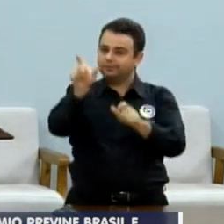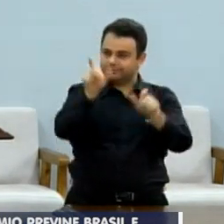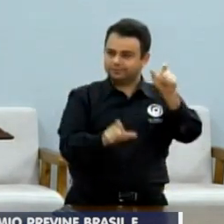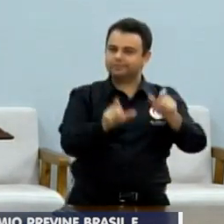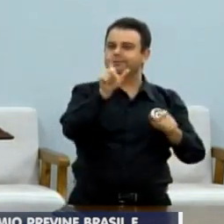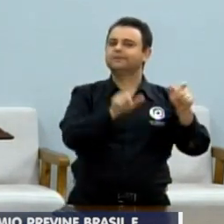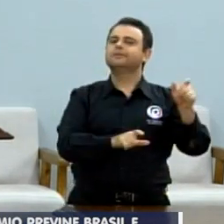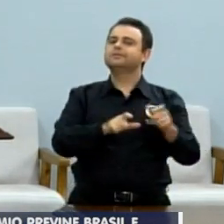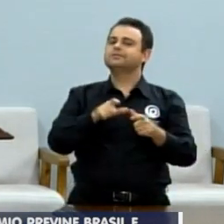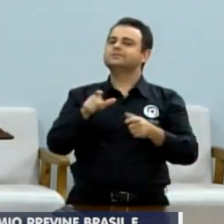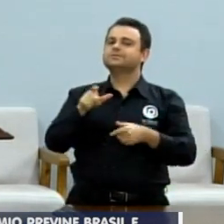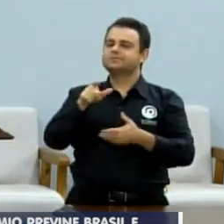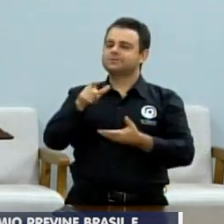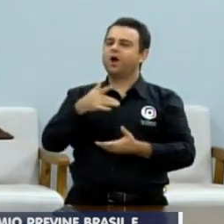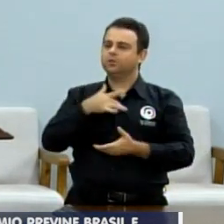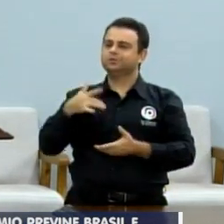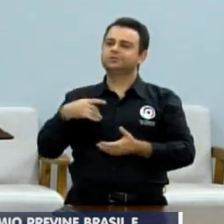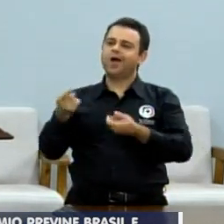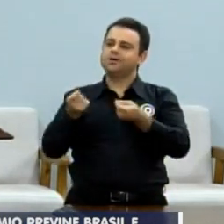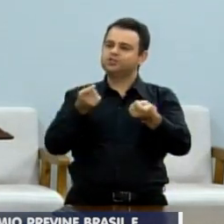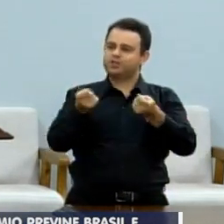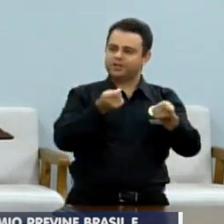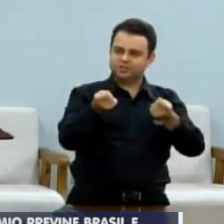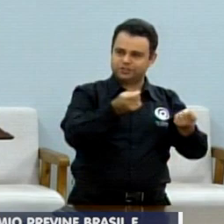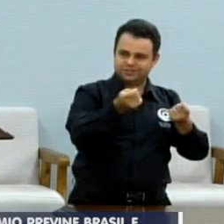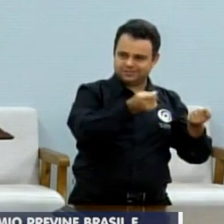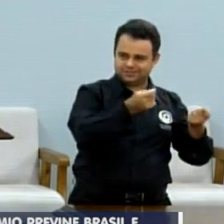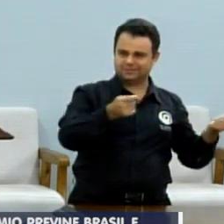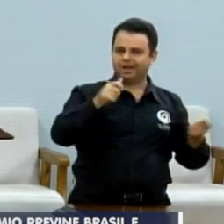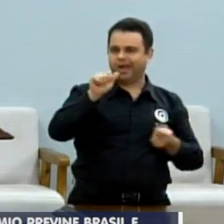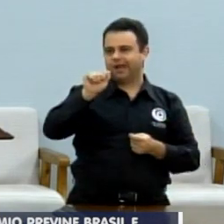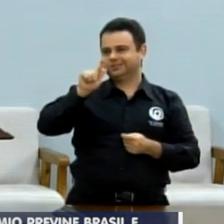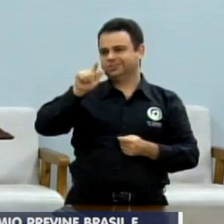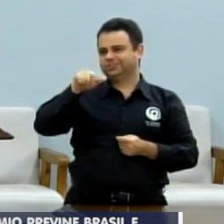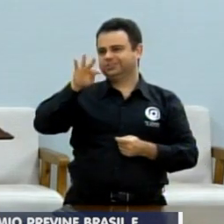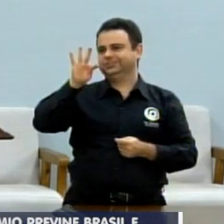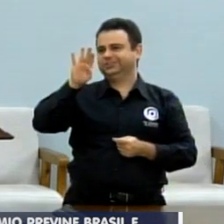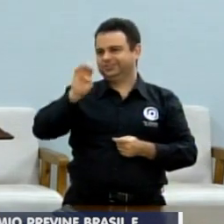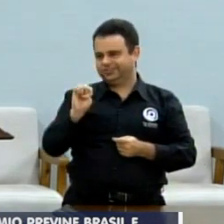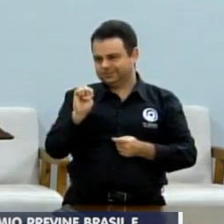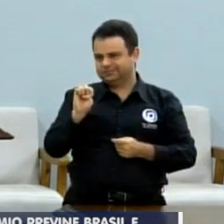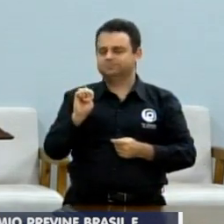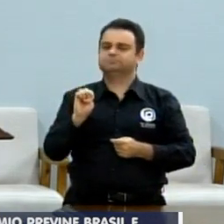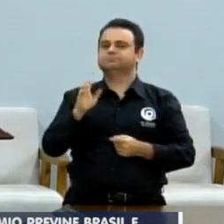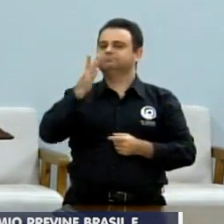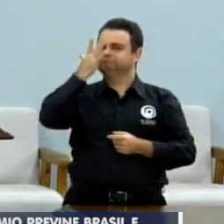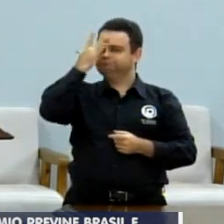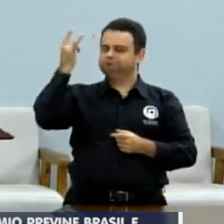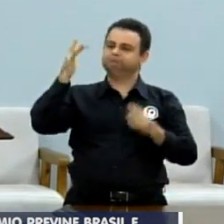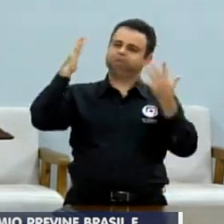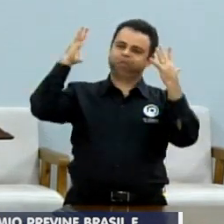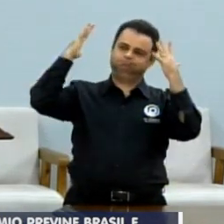abraço bem apertadinho para vocês, agentes de saúde, que tanto faz por essa cidade de São José do Rio Preto.